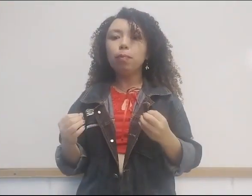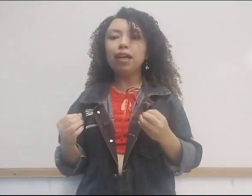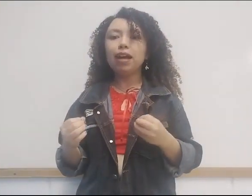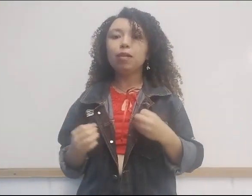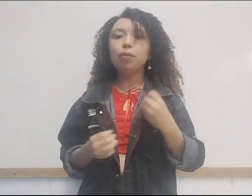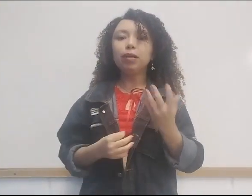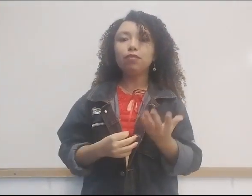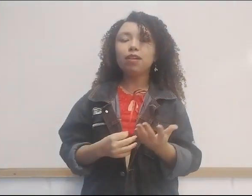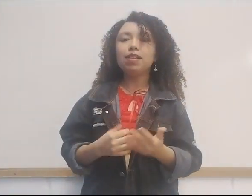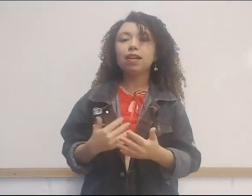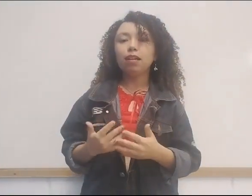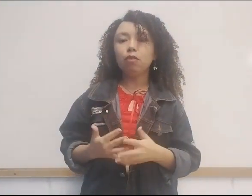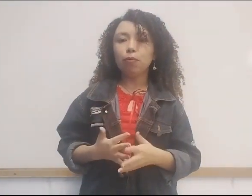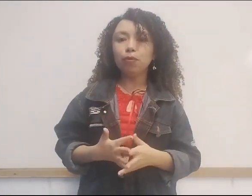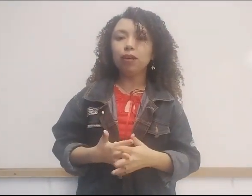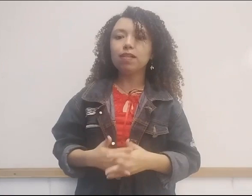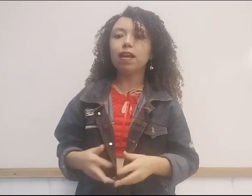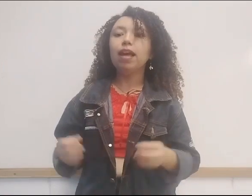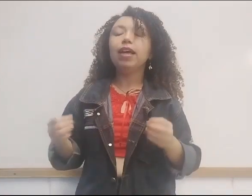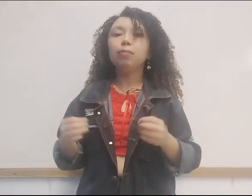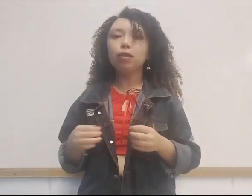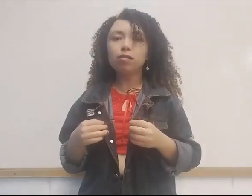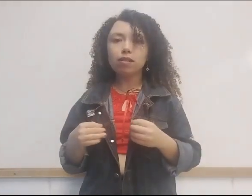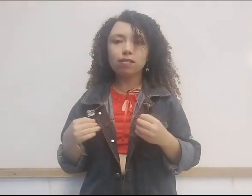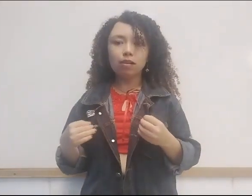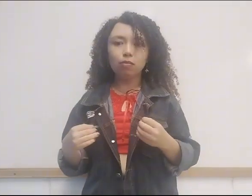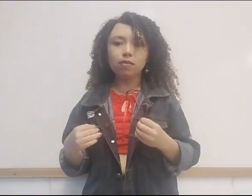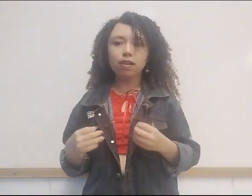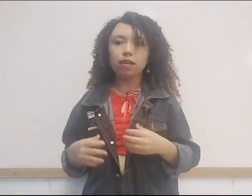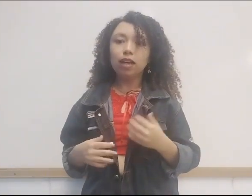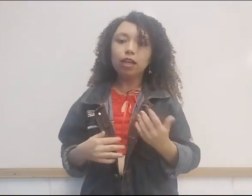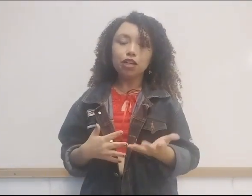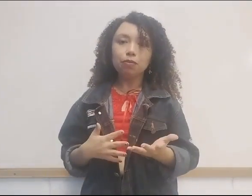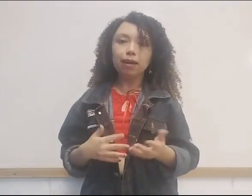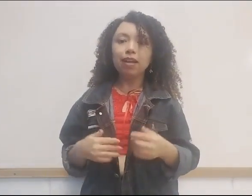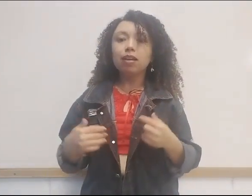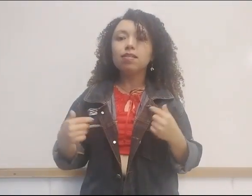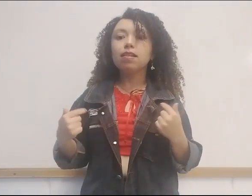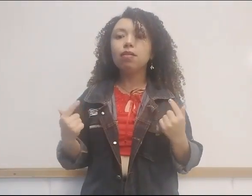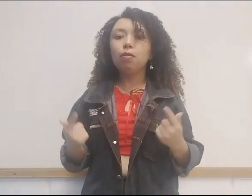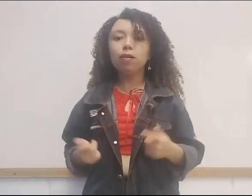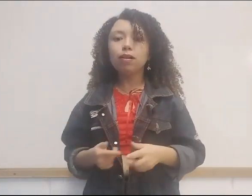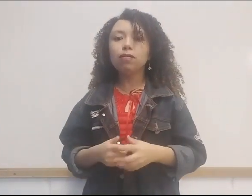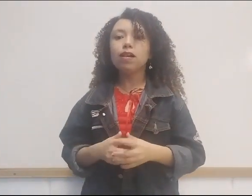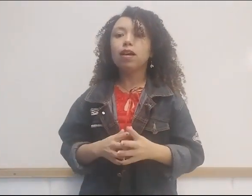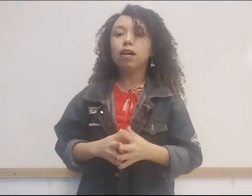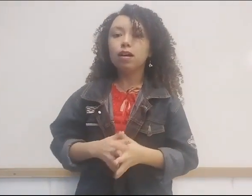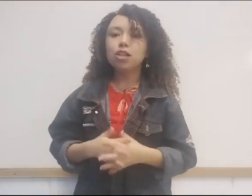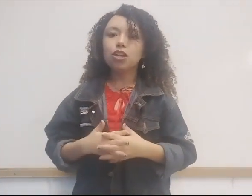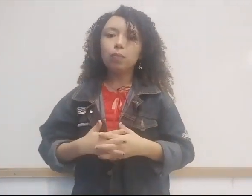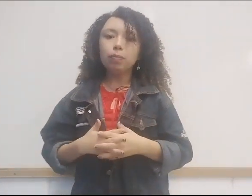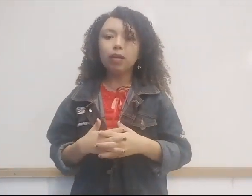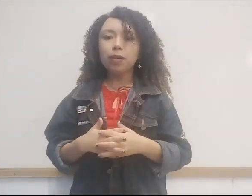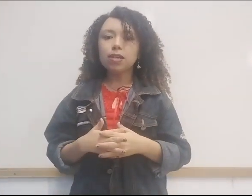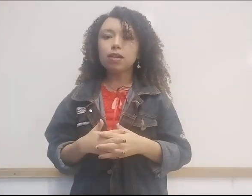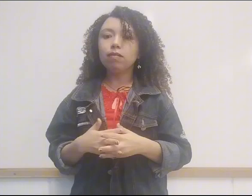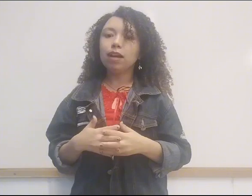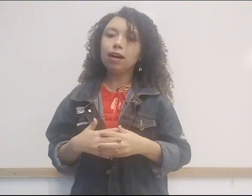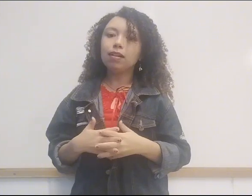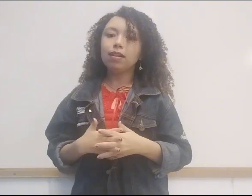publicado a primeira vez em língua portuguesa em 1812, isto é, cinco anos antes da primeira impressão da carta